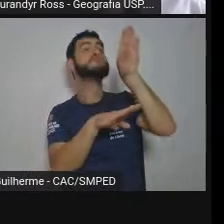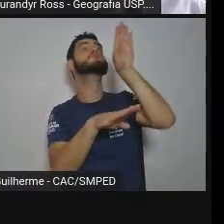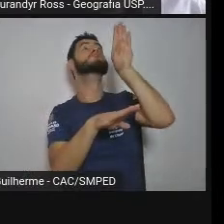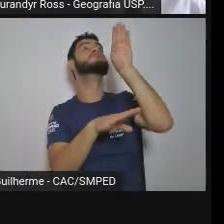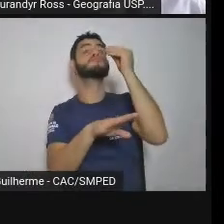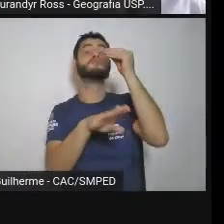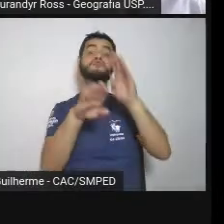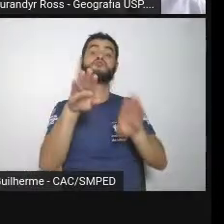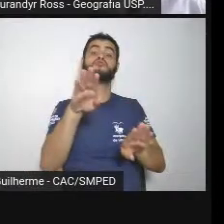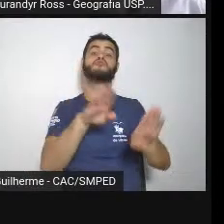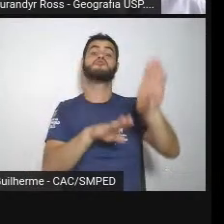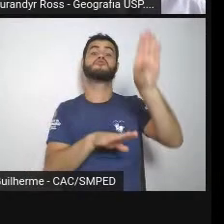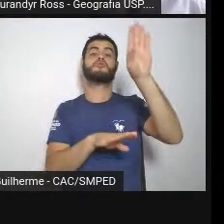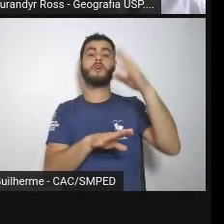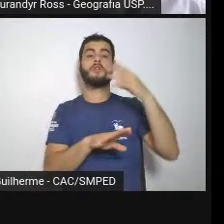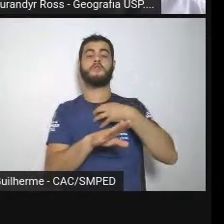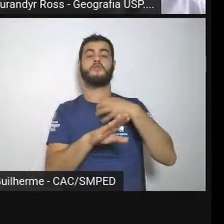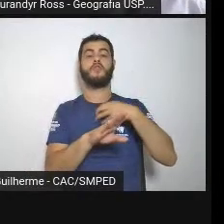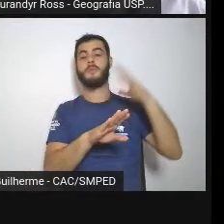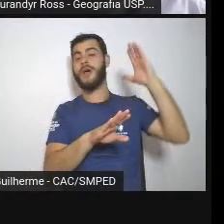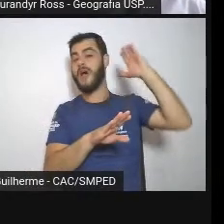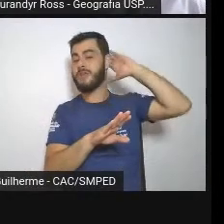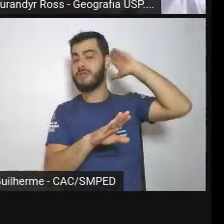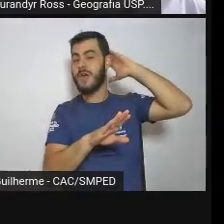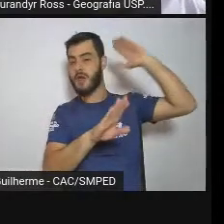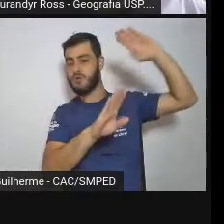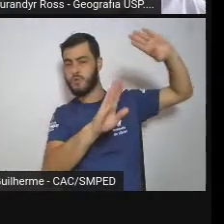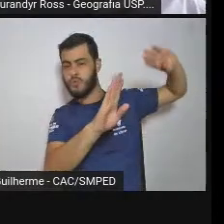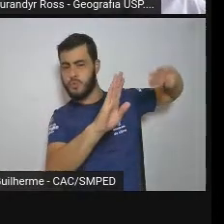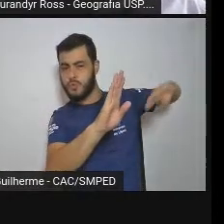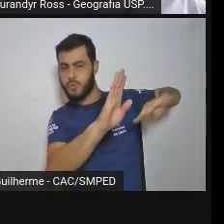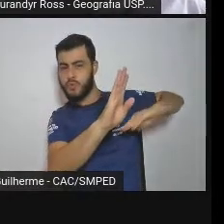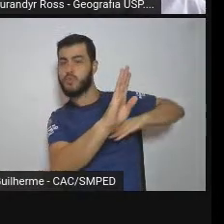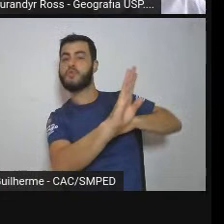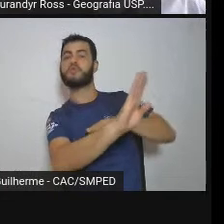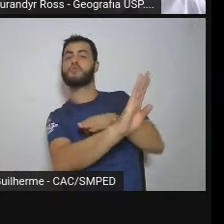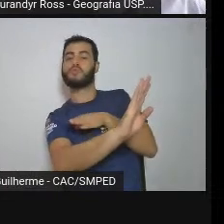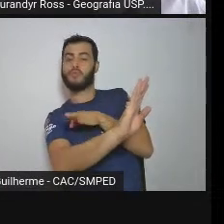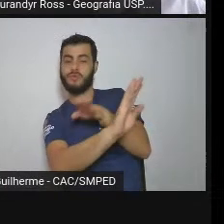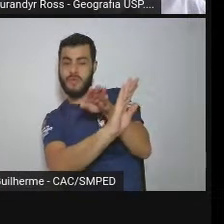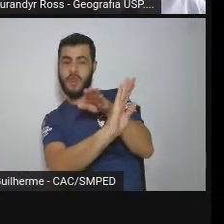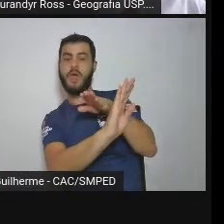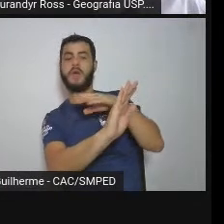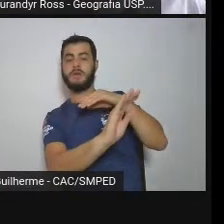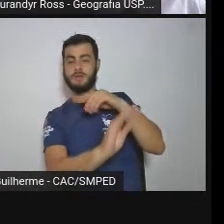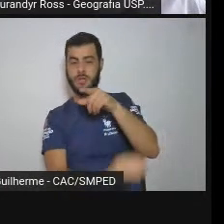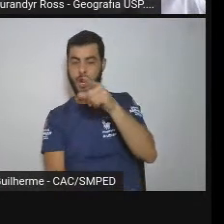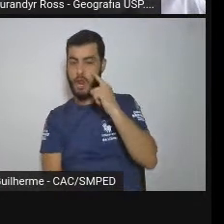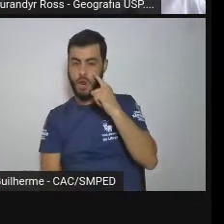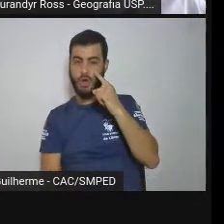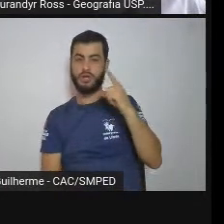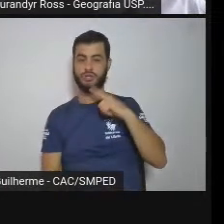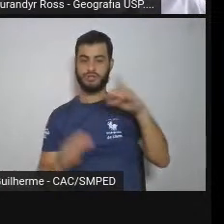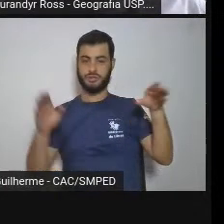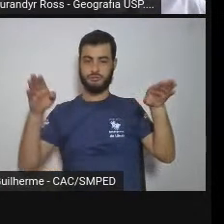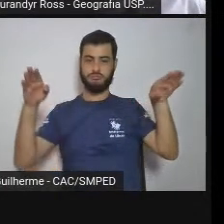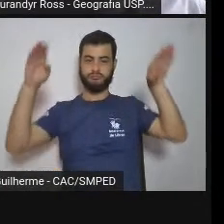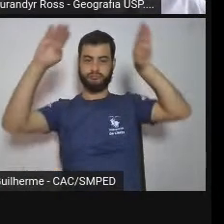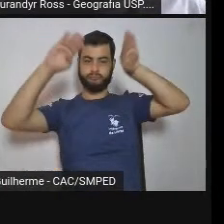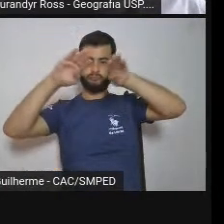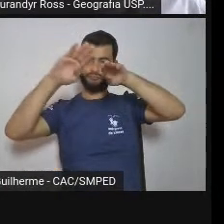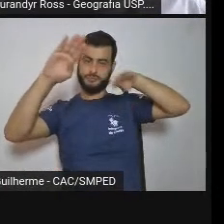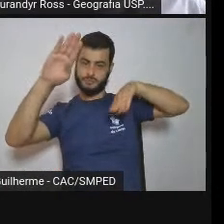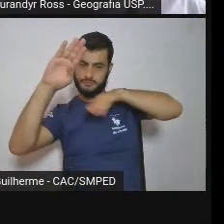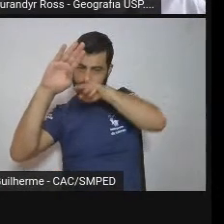volta aqui atrás e chegava no Pico aqui por trás, entre este, este topo e este, porque a declividade